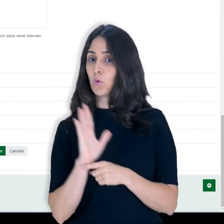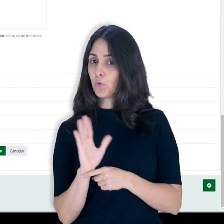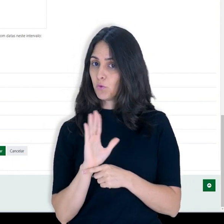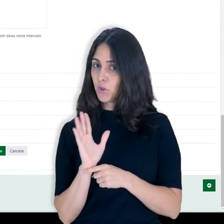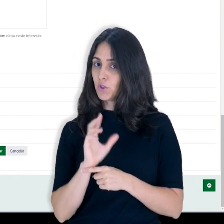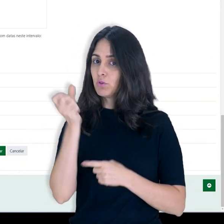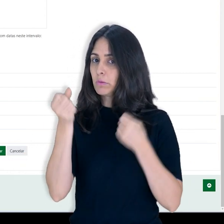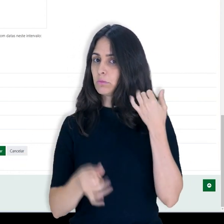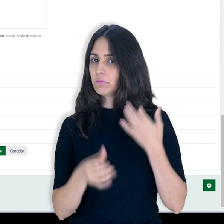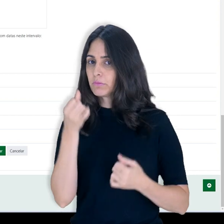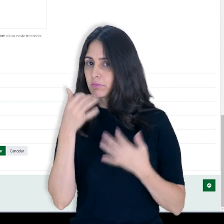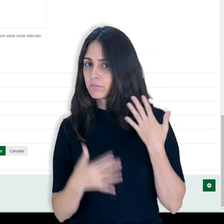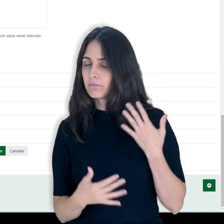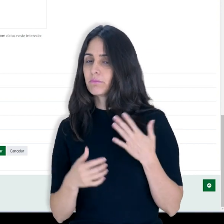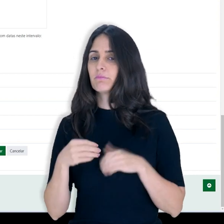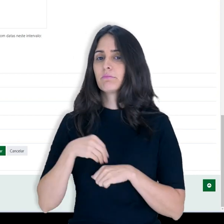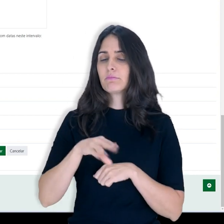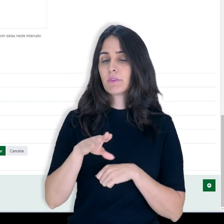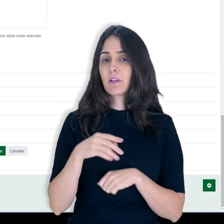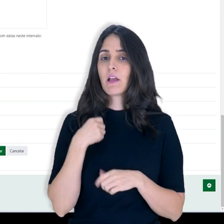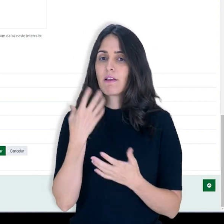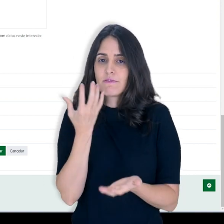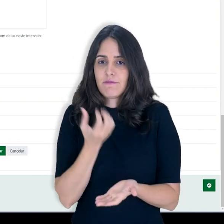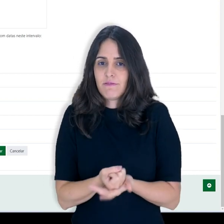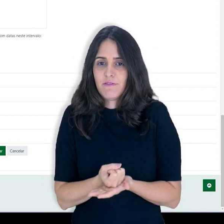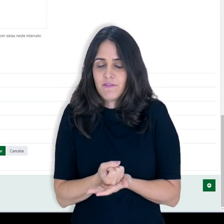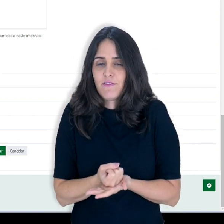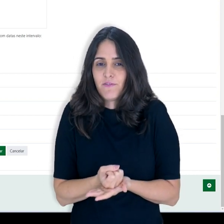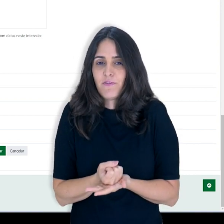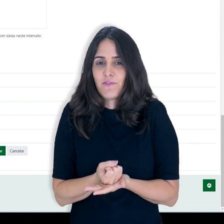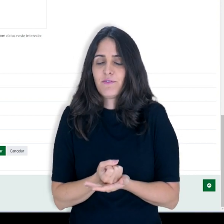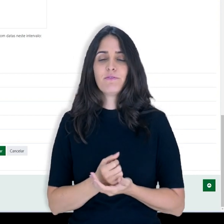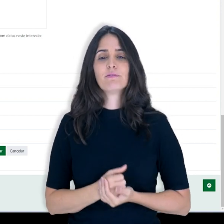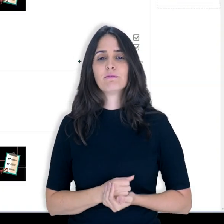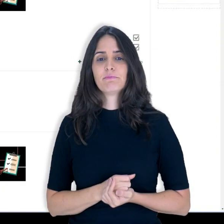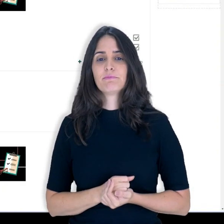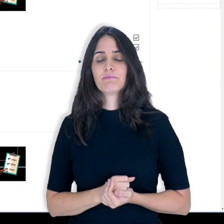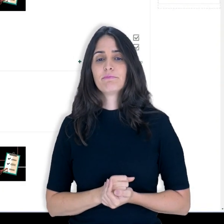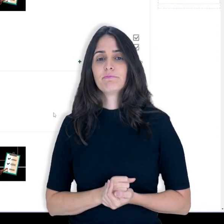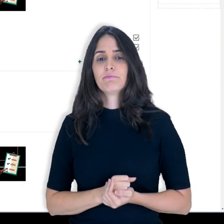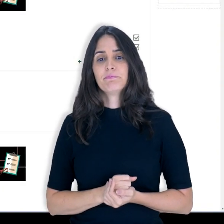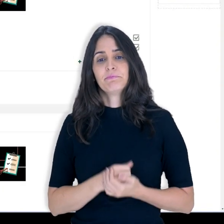pode aprender em mais detalhes em outro tutorial, e vou salvar.